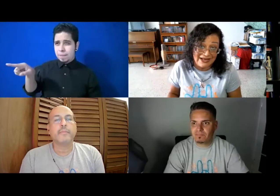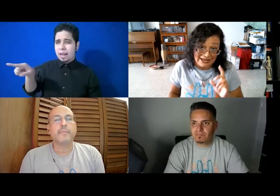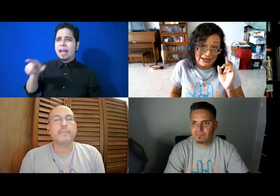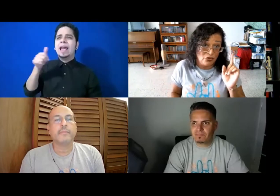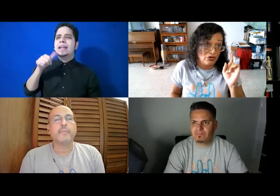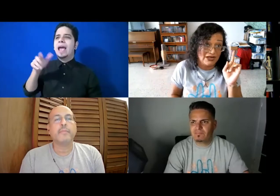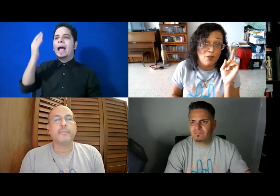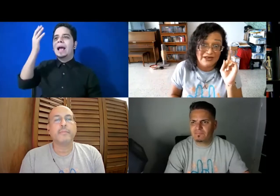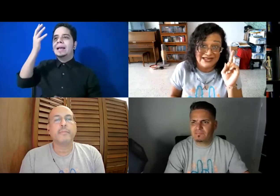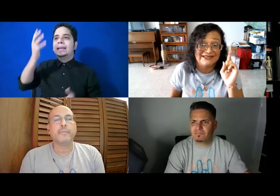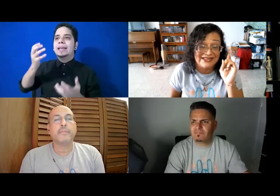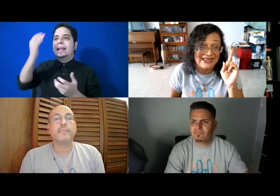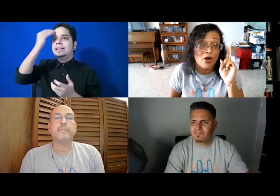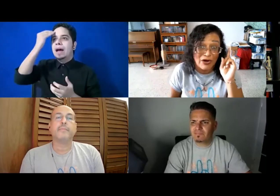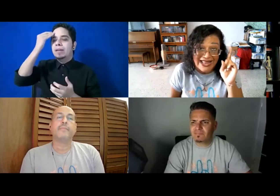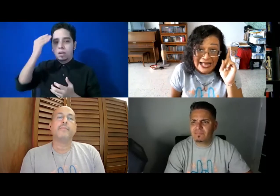fíjate, que yo, con mis señas boletas,